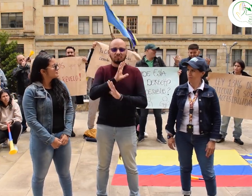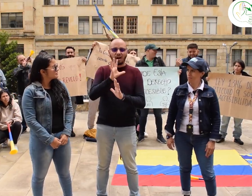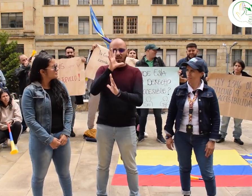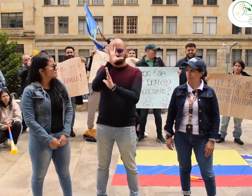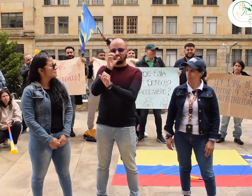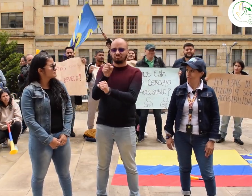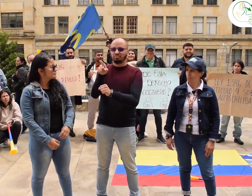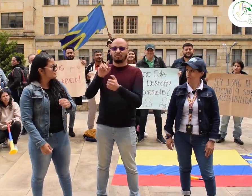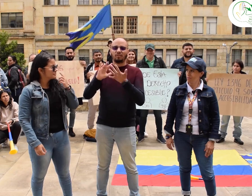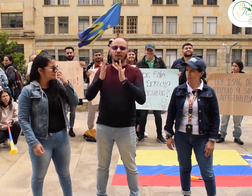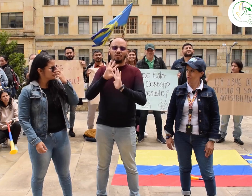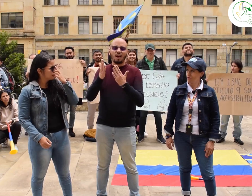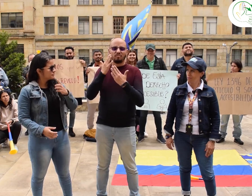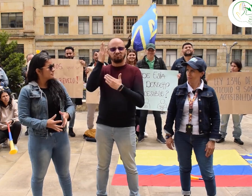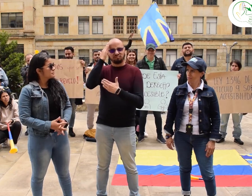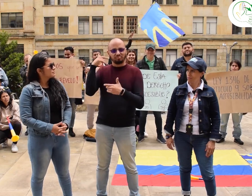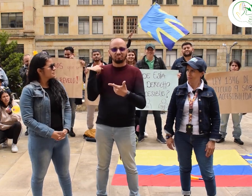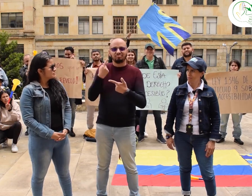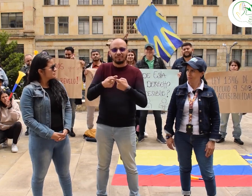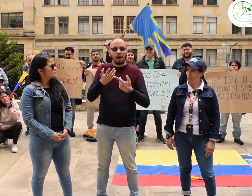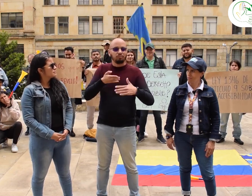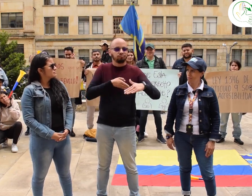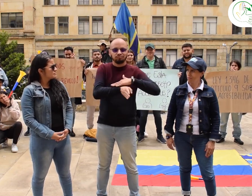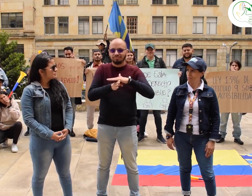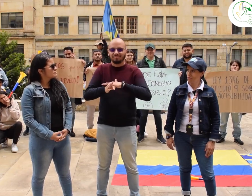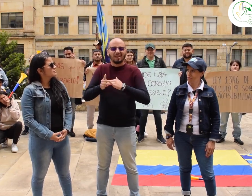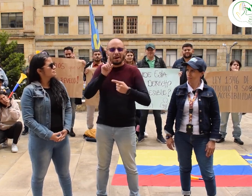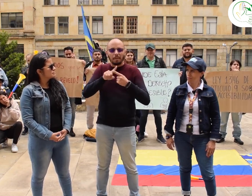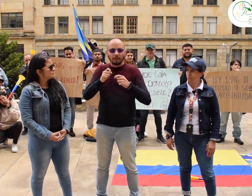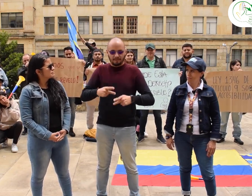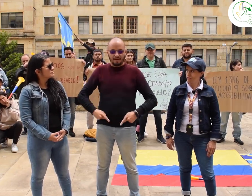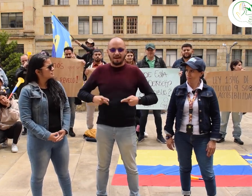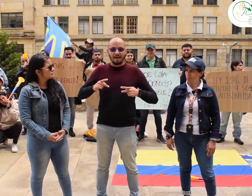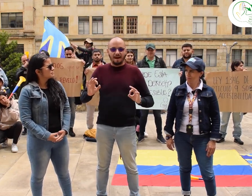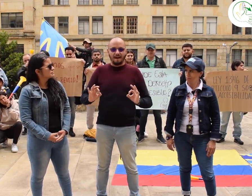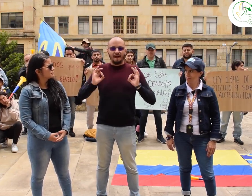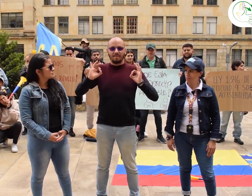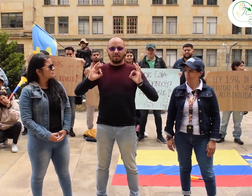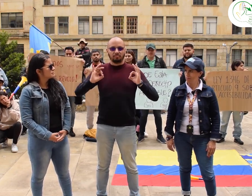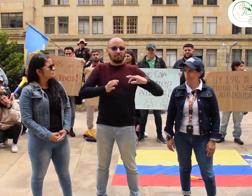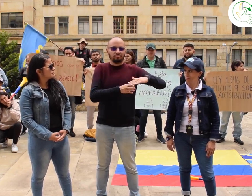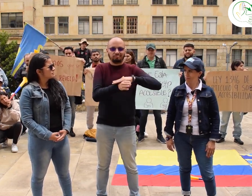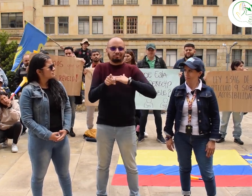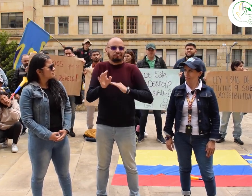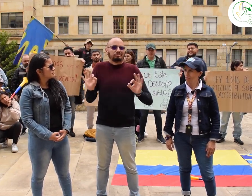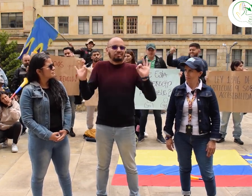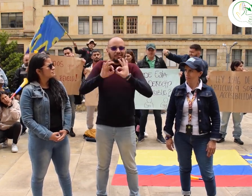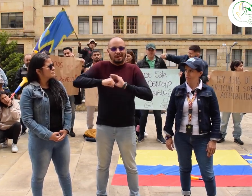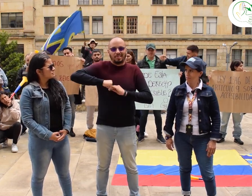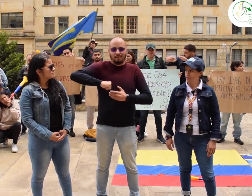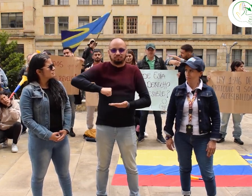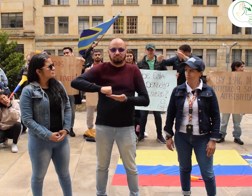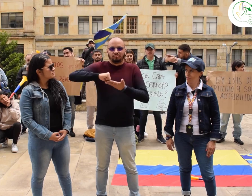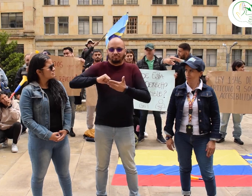años las personas sordas hemos estado acostumbradas al centro de relevo. Esto nos brinda accesibilidad y calidad de vida,